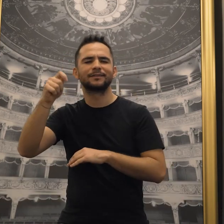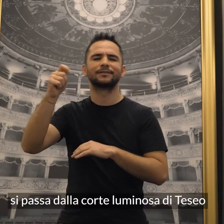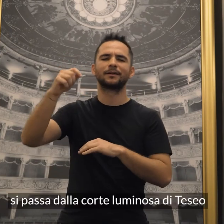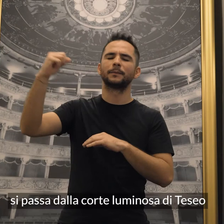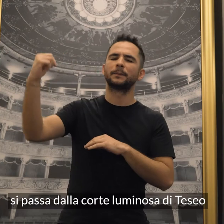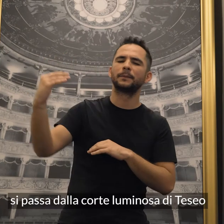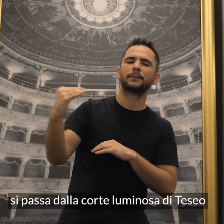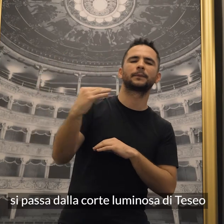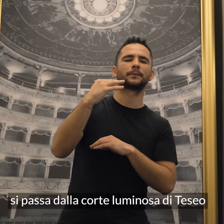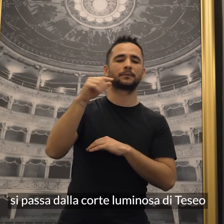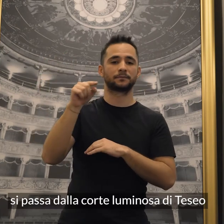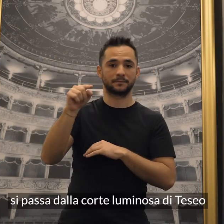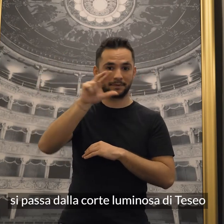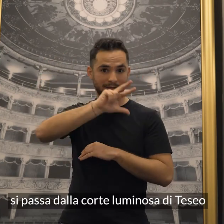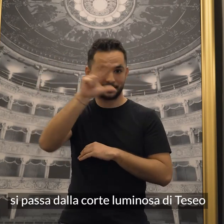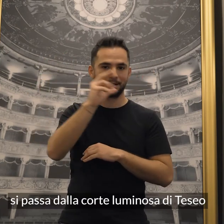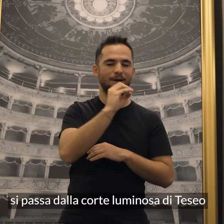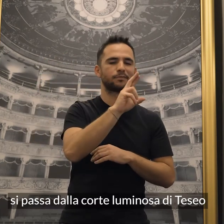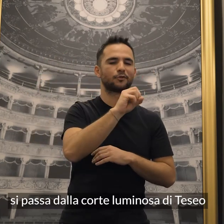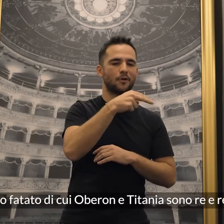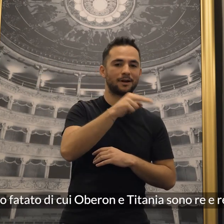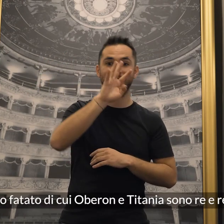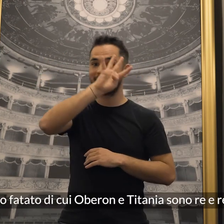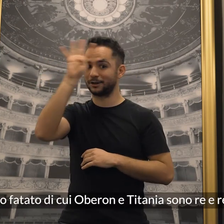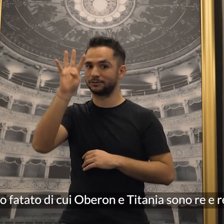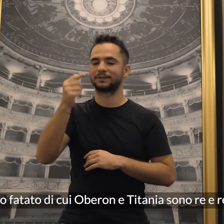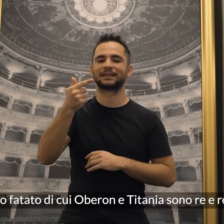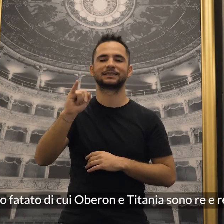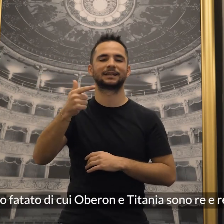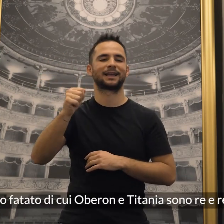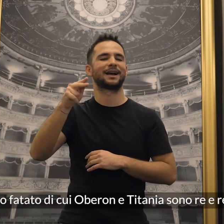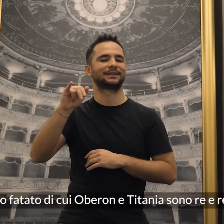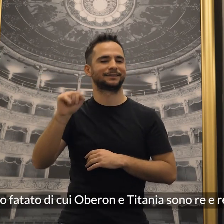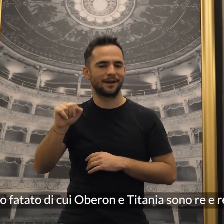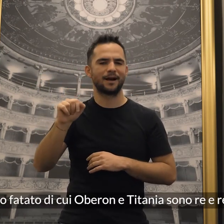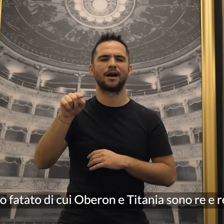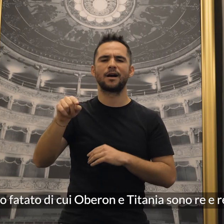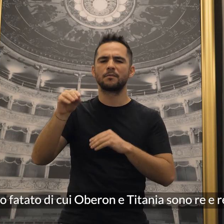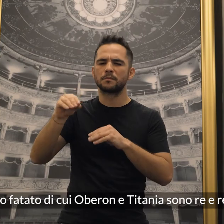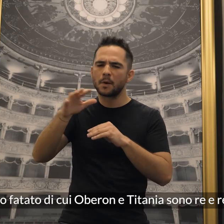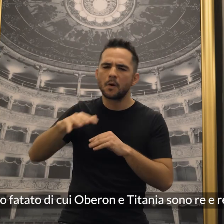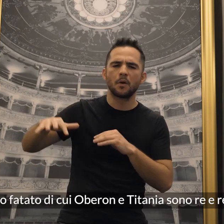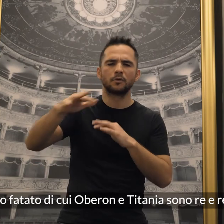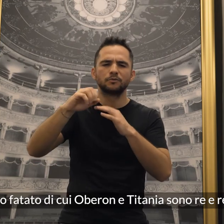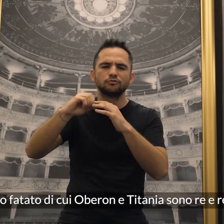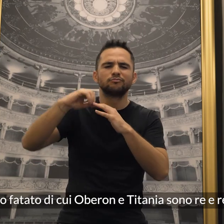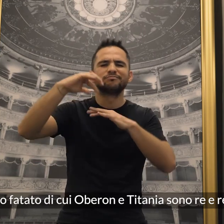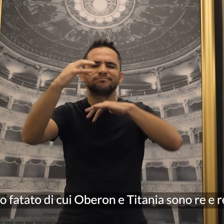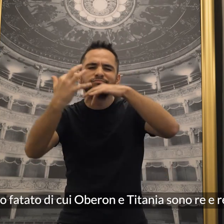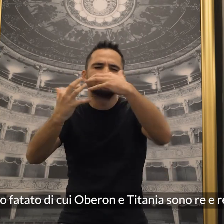passa dalla corte luminosa di Teseo al bosco fatato in cui Oberon e Titania sono re e regina,